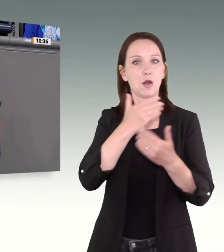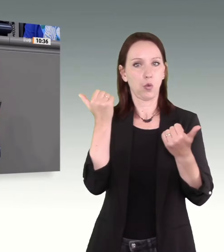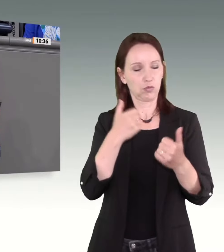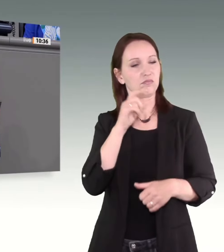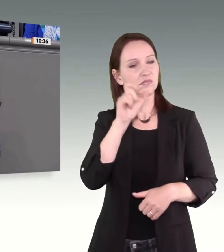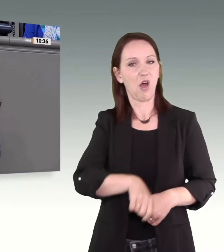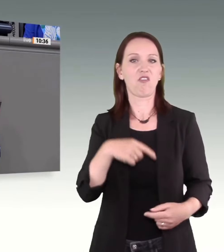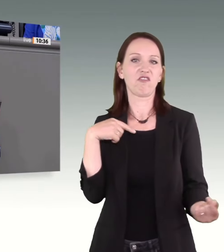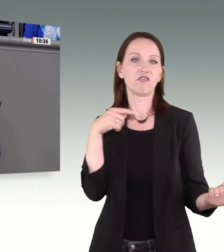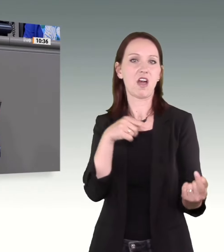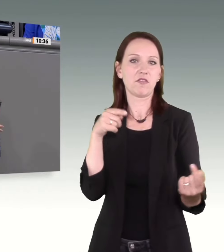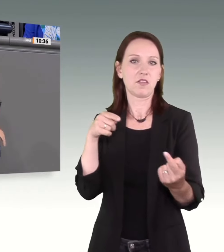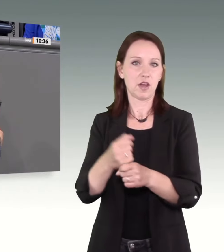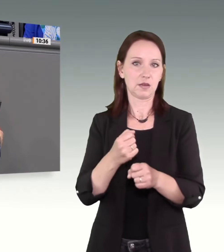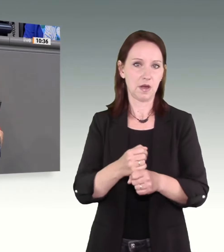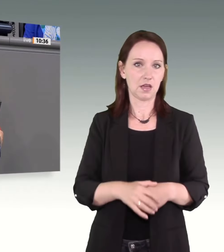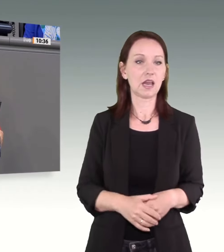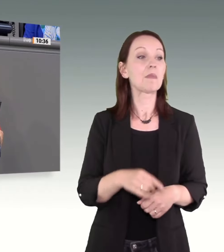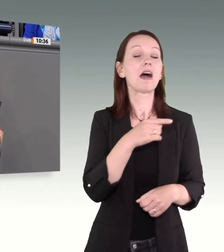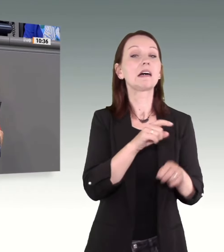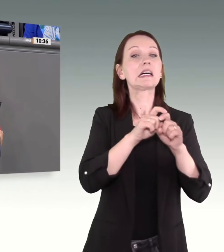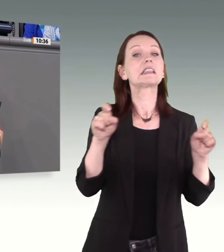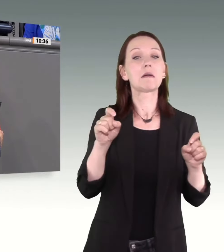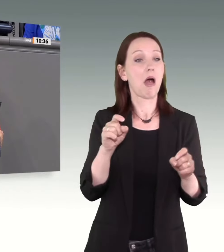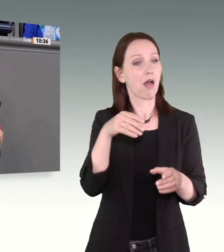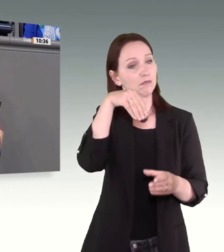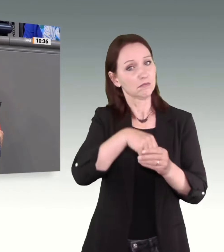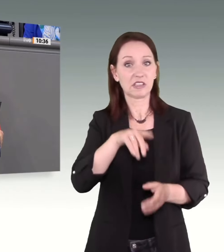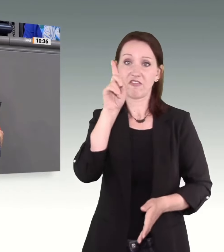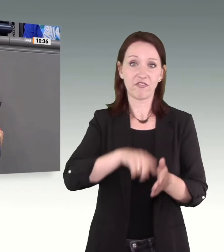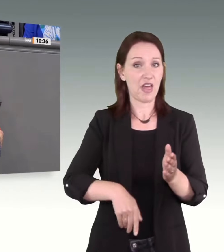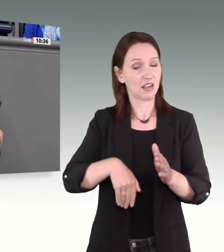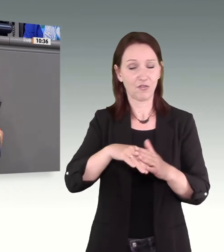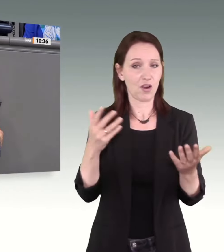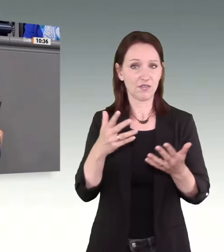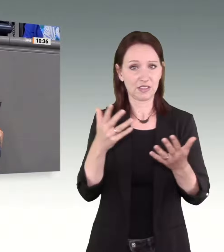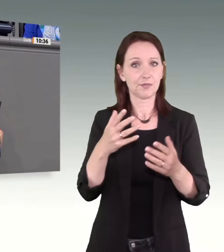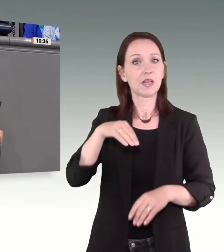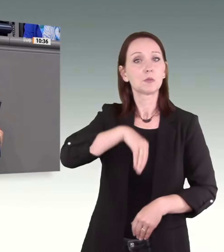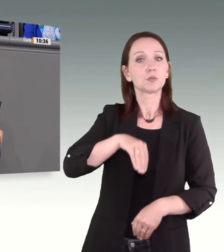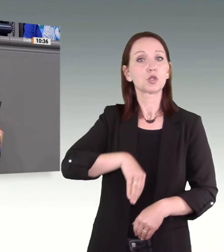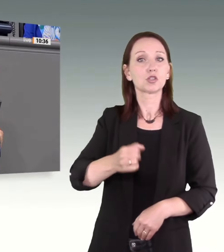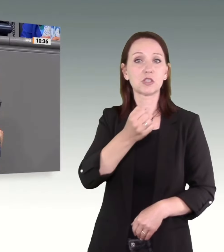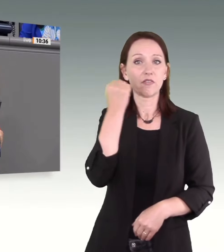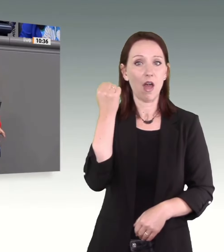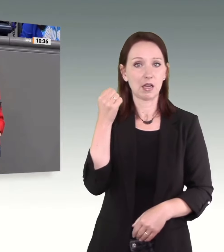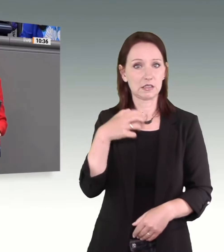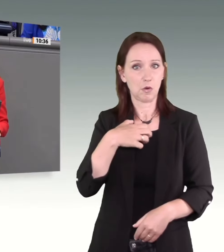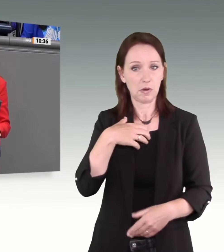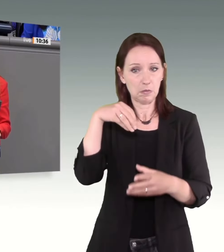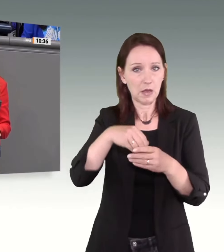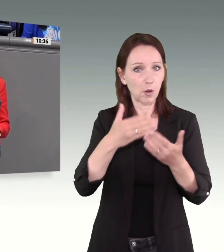Und was Sie komplett ausklammern, ist die Problematik der psychischen Gewalt. Gewalt muss nicht zu blauen Flecken führen.